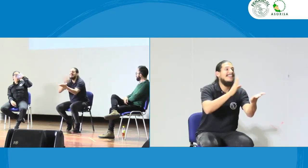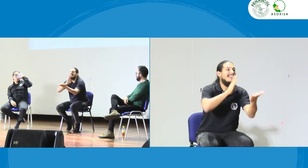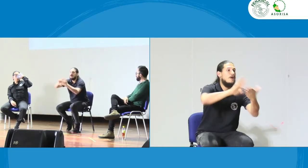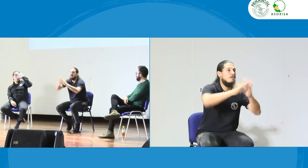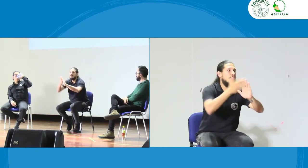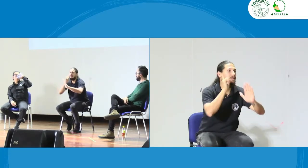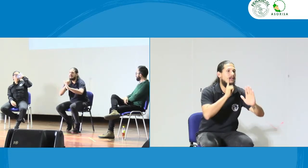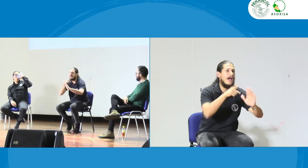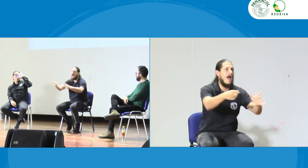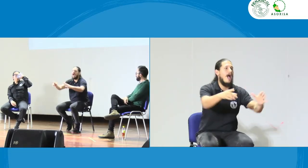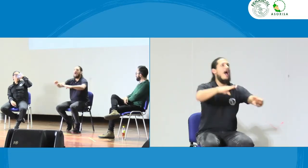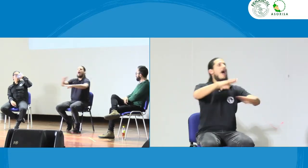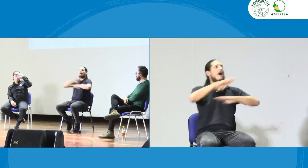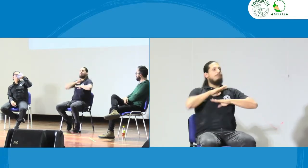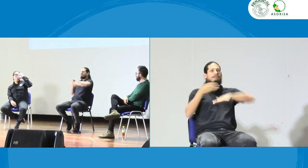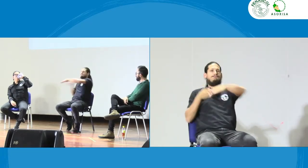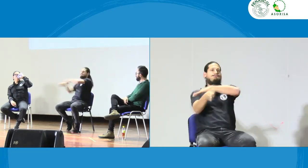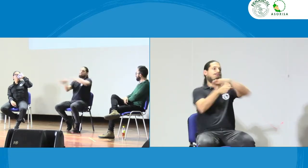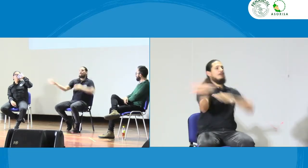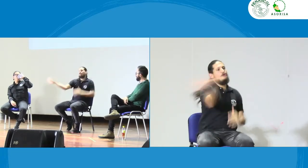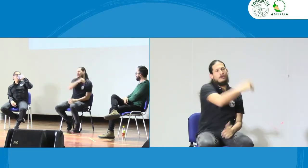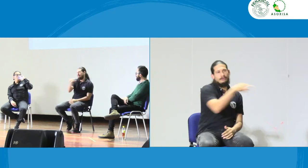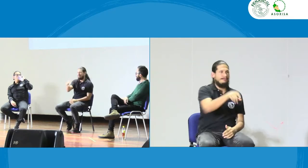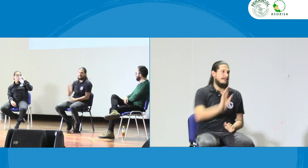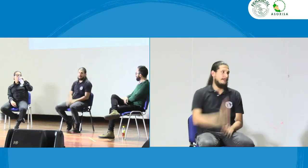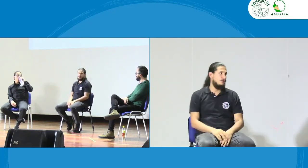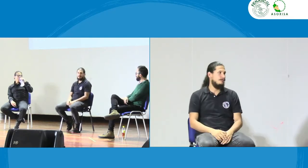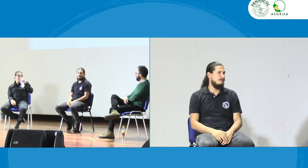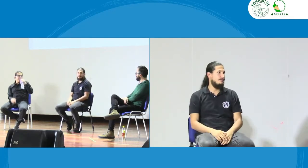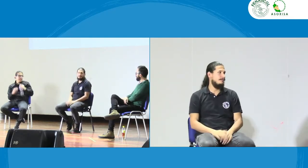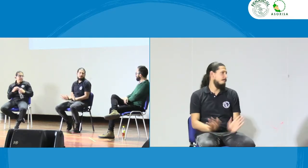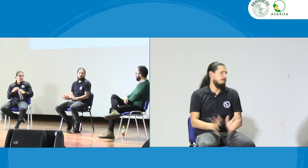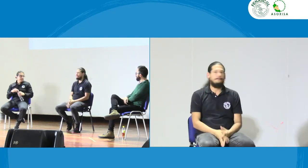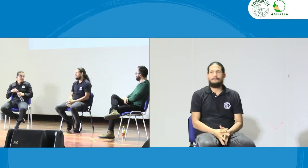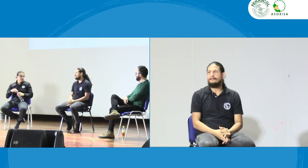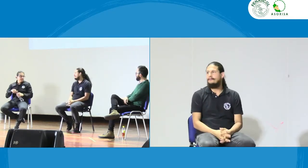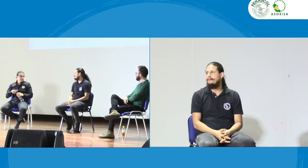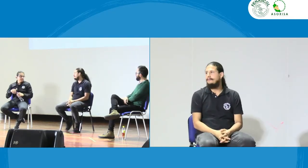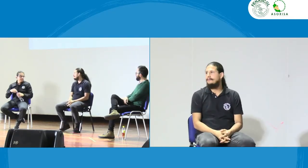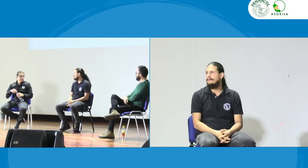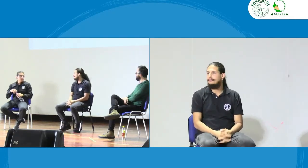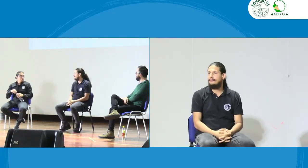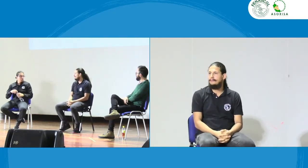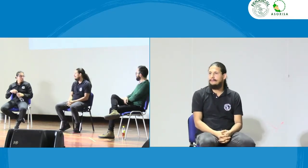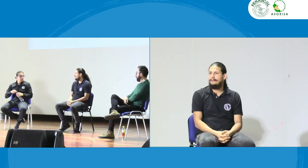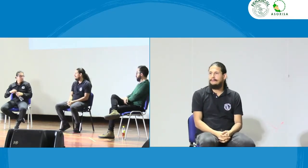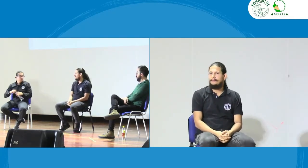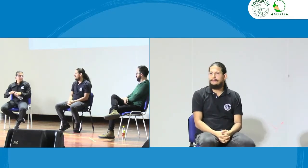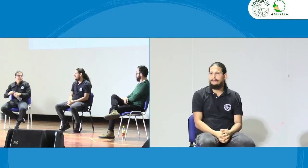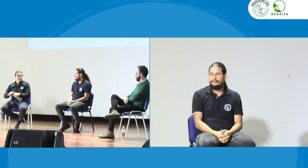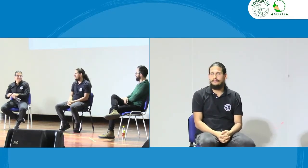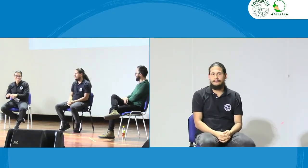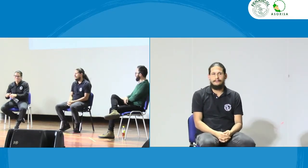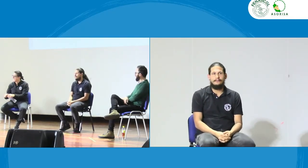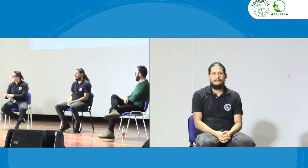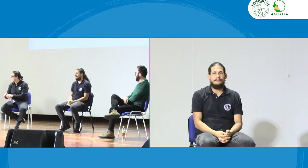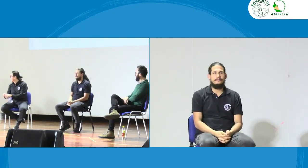yo como persona el yo, yo, yo no hay que pensar en la comunidad y garantizarle el acceso y la accesibilidad a toda la comunidad sorda